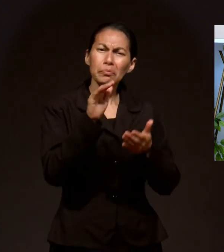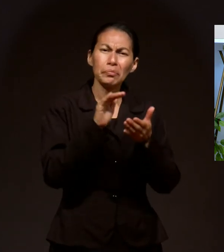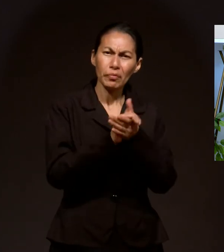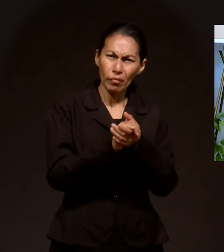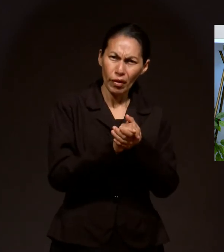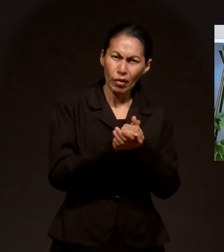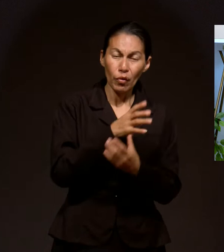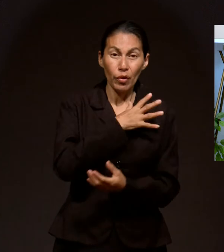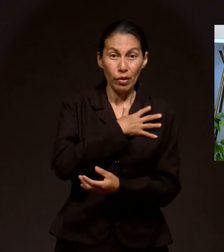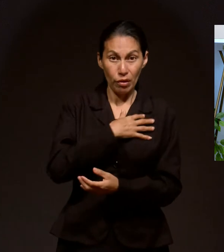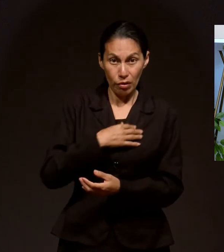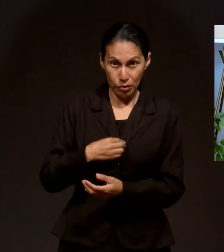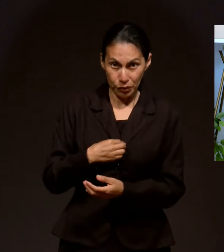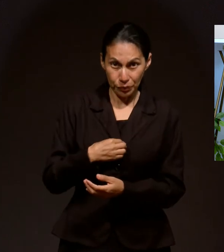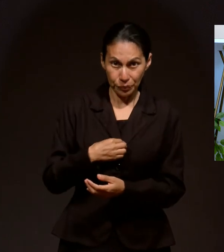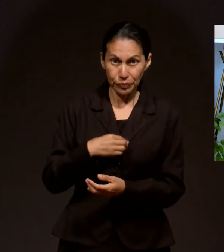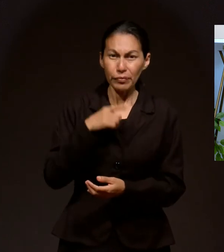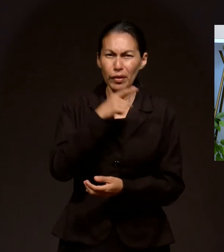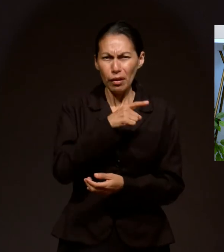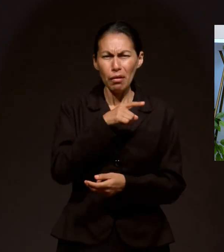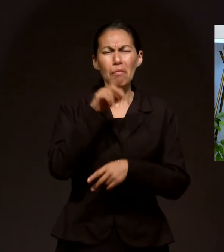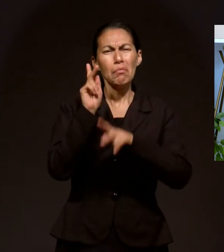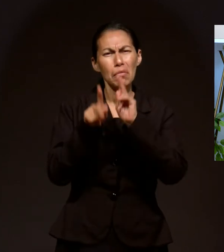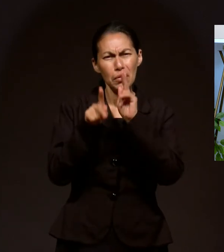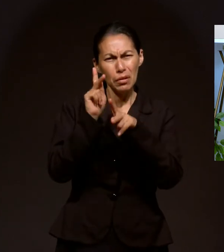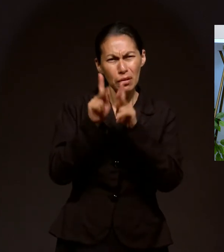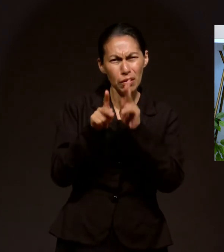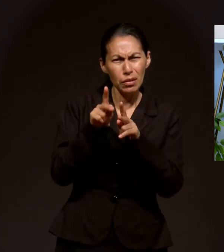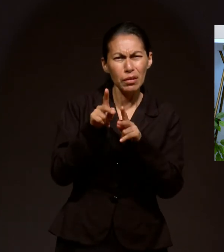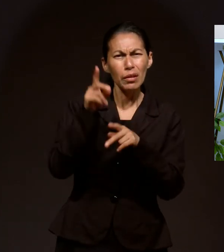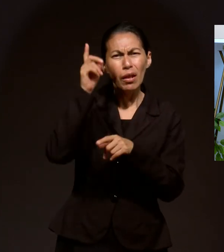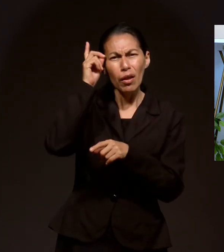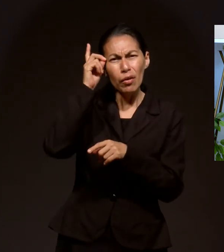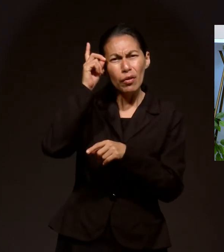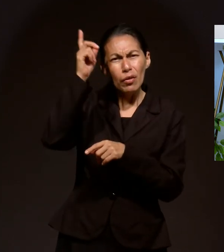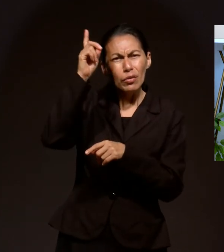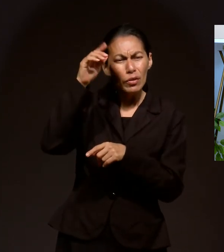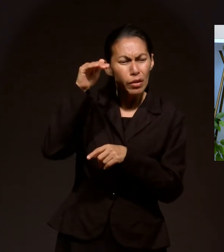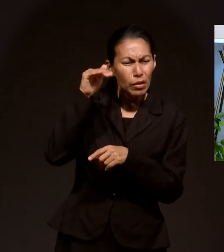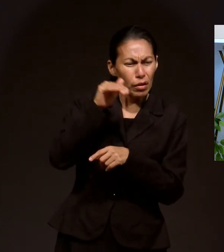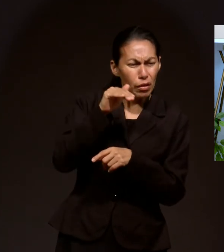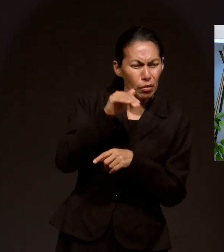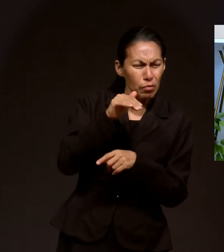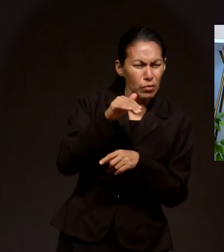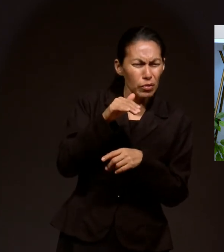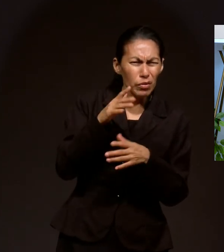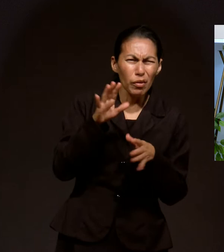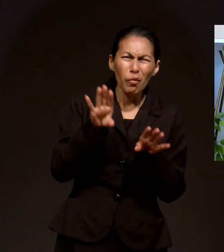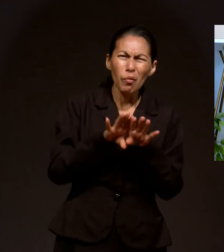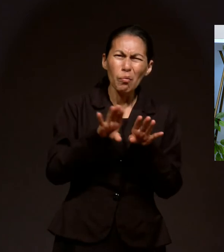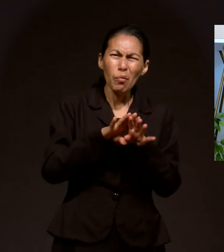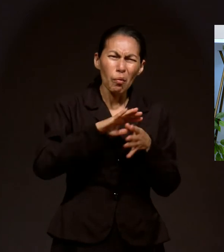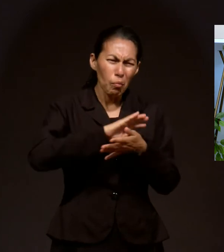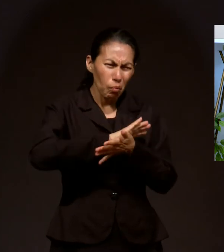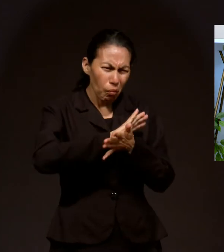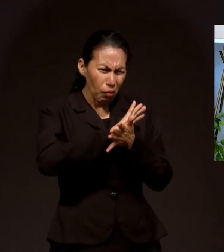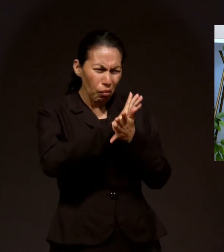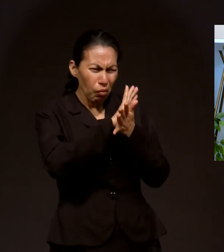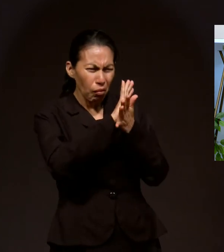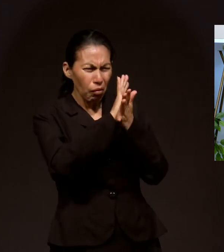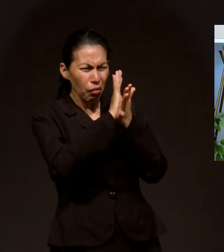casado con hijos. Nos va a contar cómo Dios lo llamó, lo